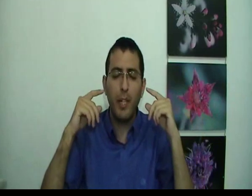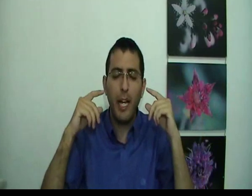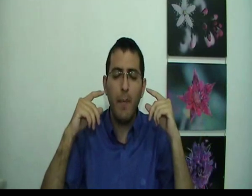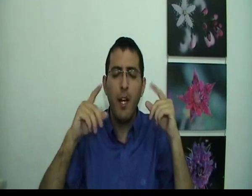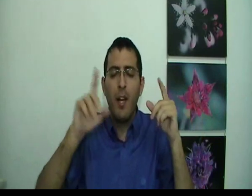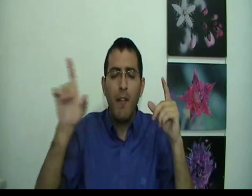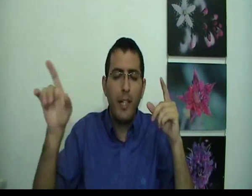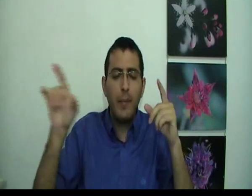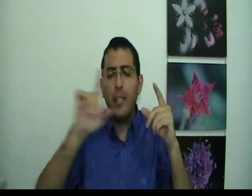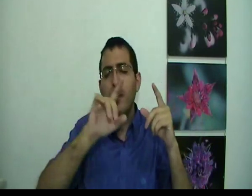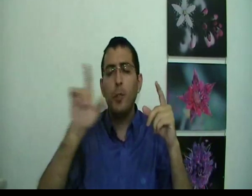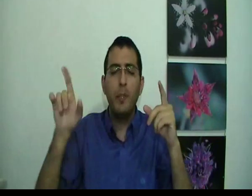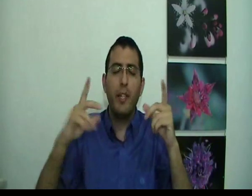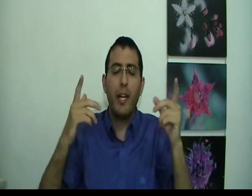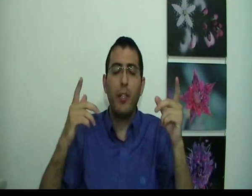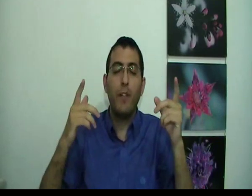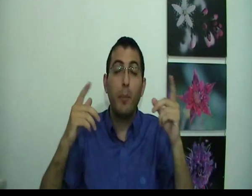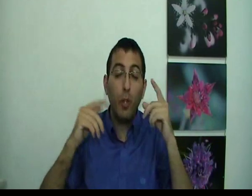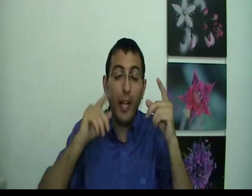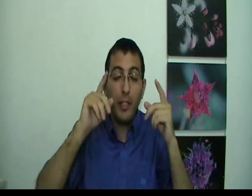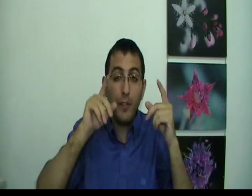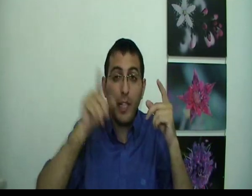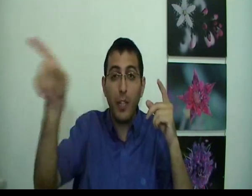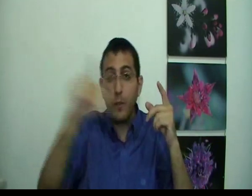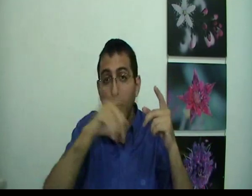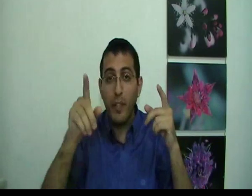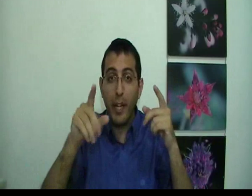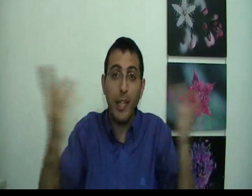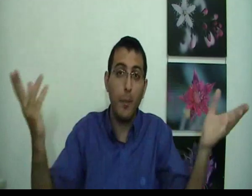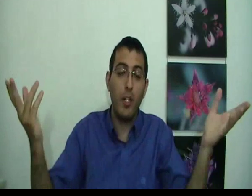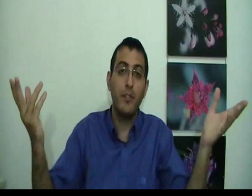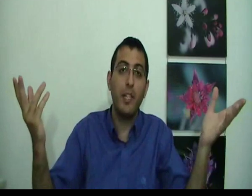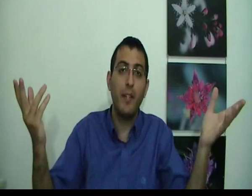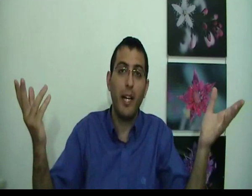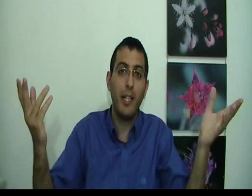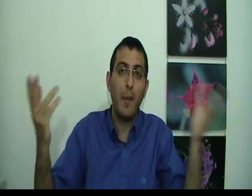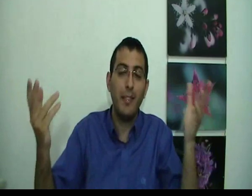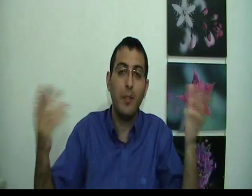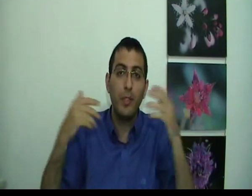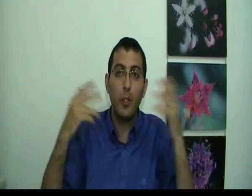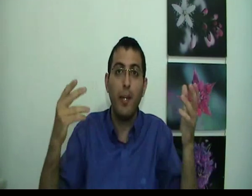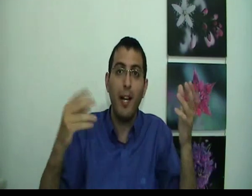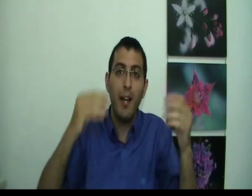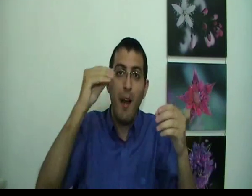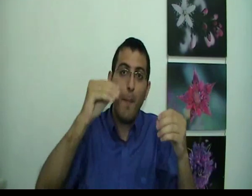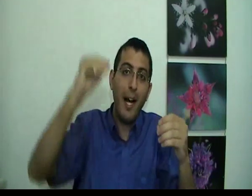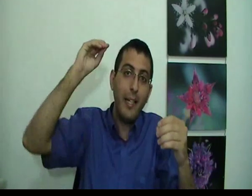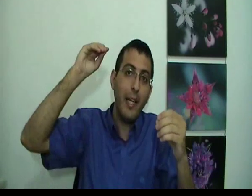העיניים ודמיין שמישהו מתווכח איתו אבל באותו רגע שתפסיק לך שהוא מתווכח איתך ובאותו רגע שאני מתווכח איתך ומה זה תלוי? זה תלוי בכך בעני